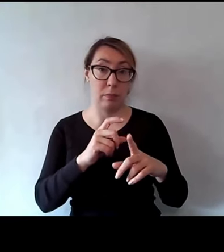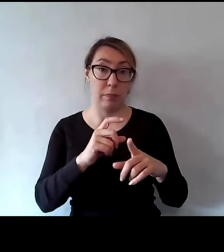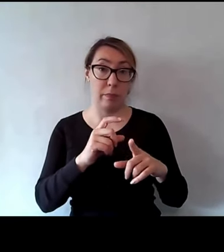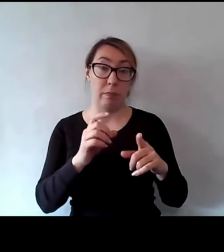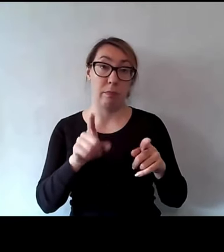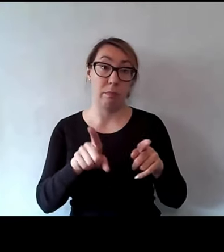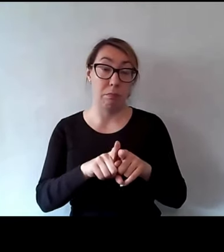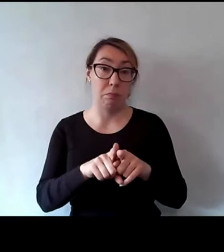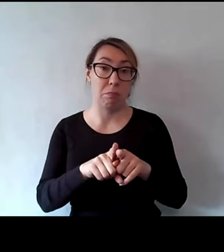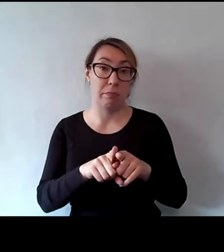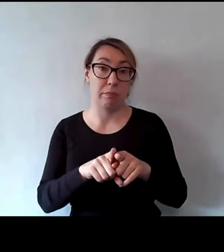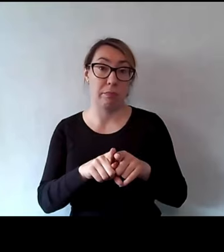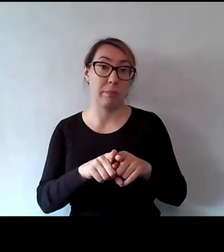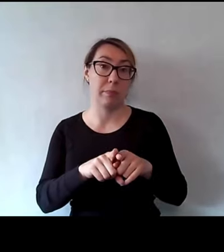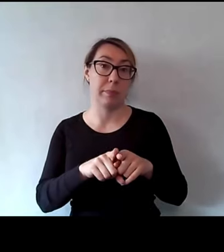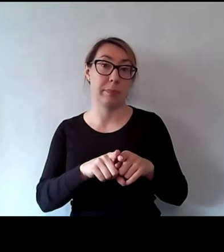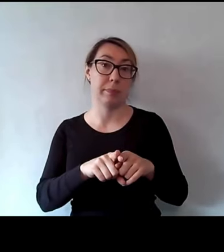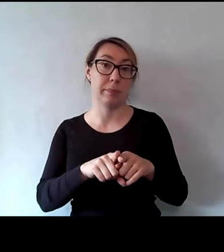umownych